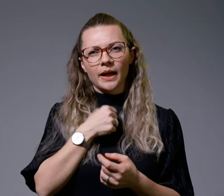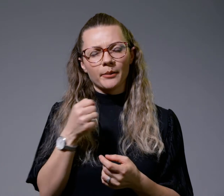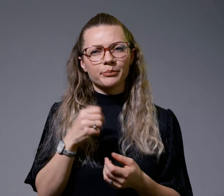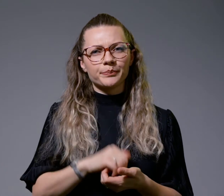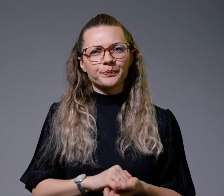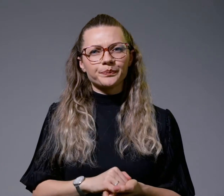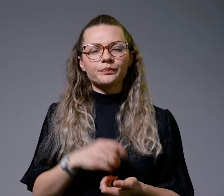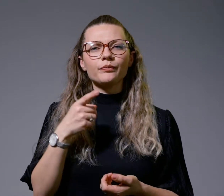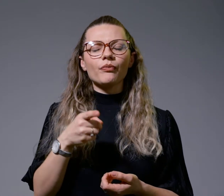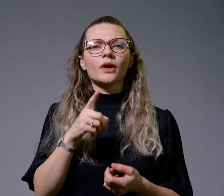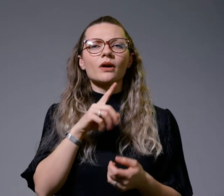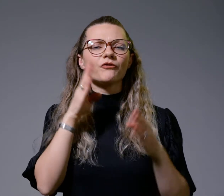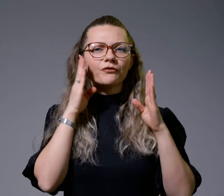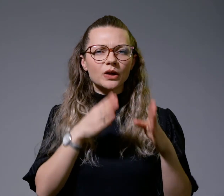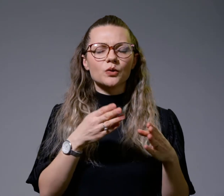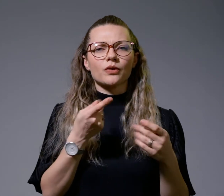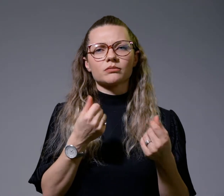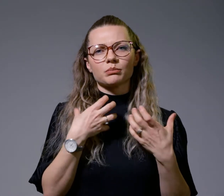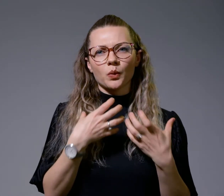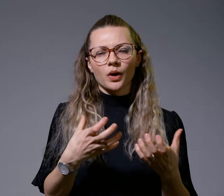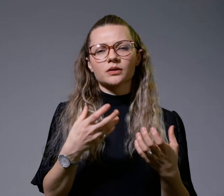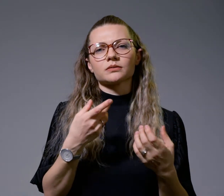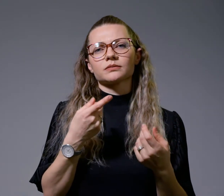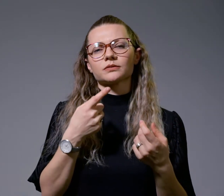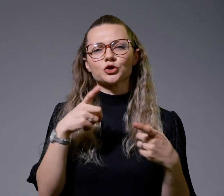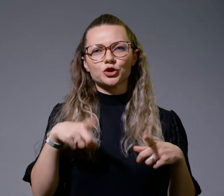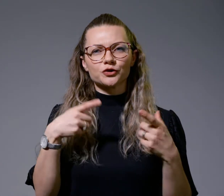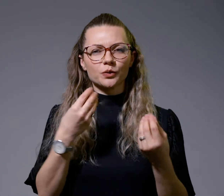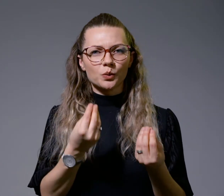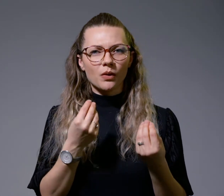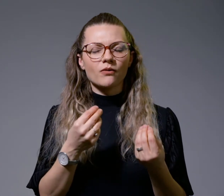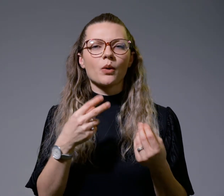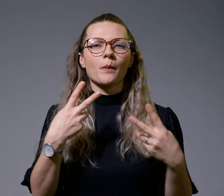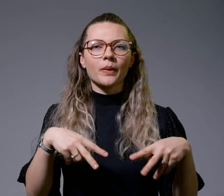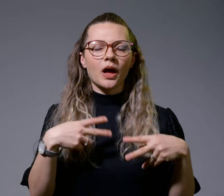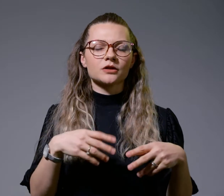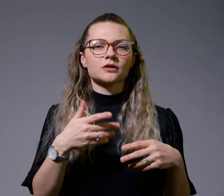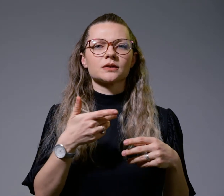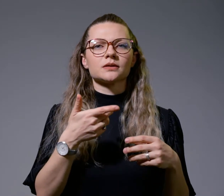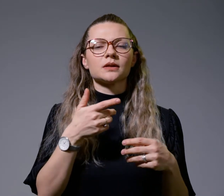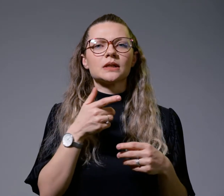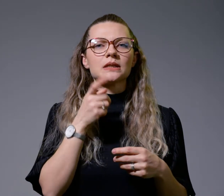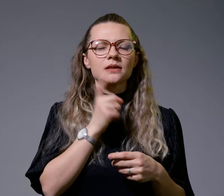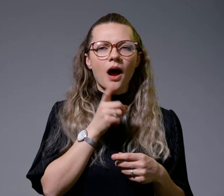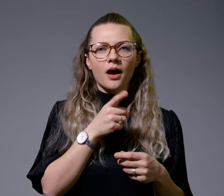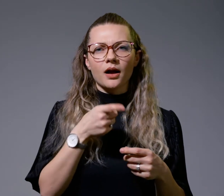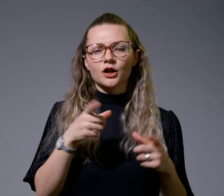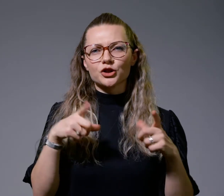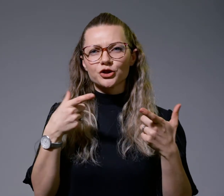ветувања за богатство и раскош, ниту за плашувањата и за каните по неизиниот живот, не ја